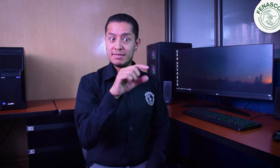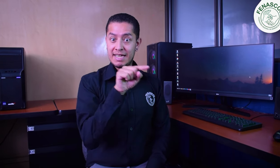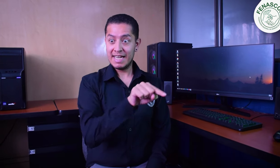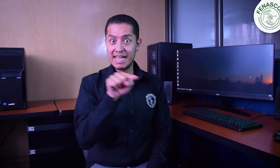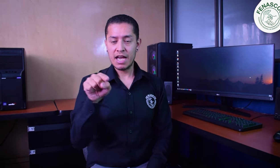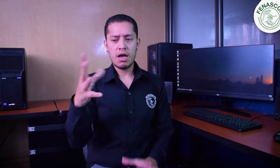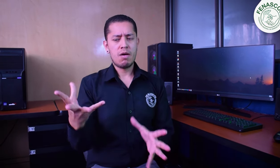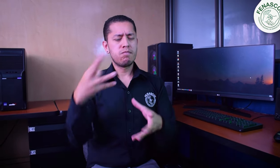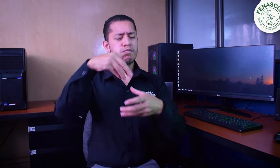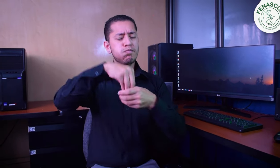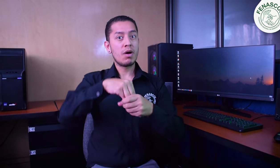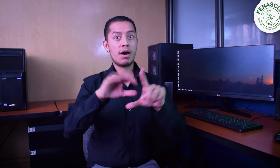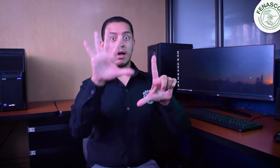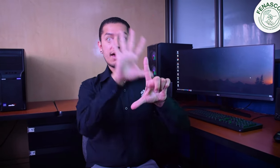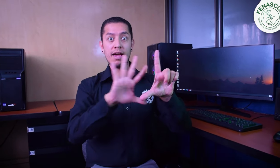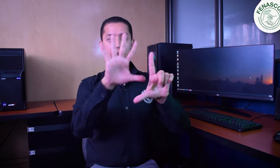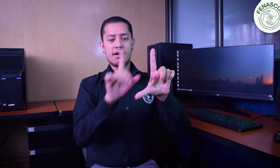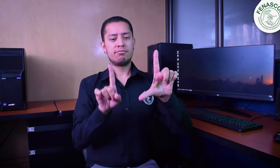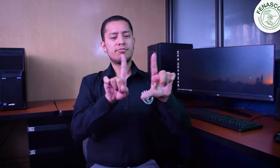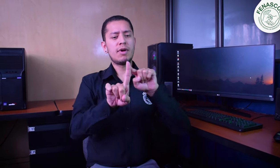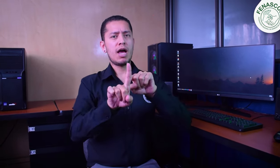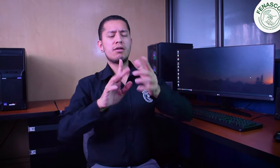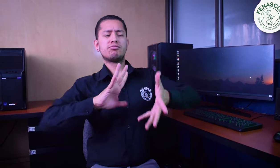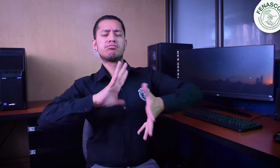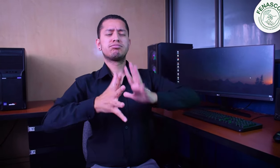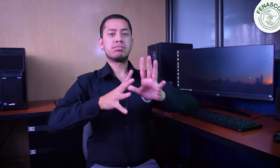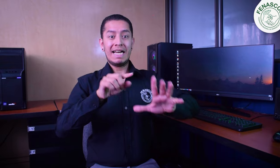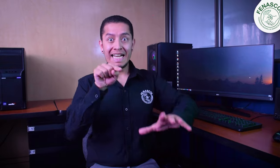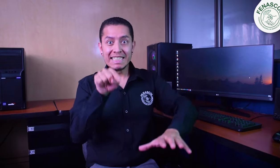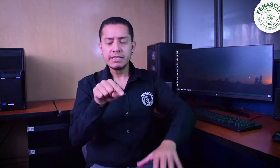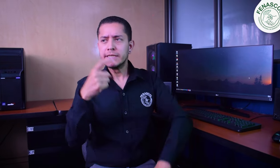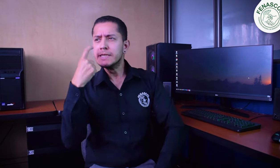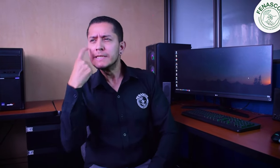videos. Los requisitos para esta convocatoria son